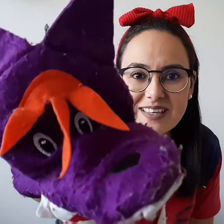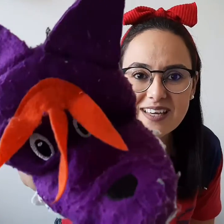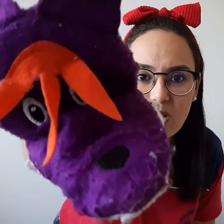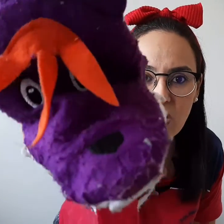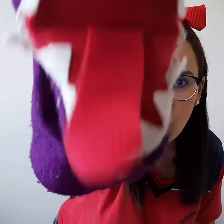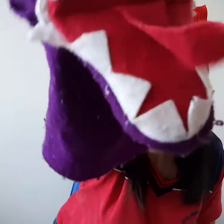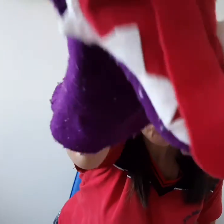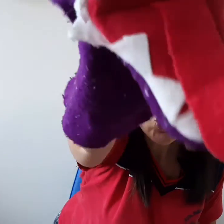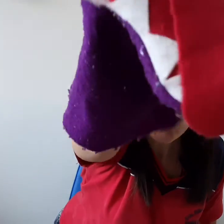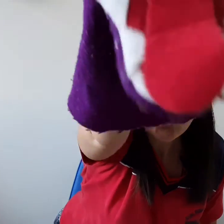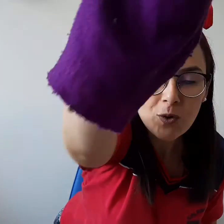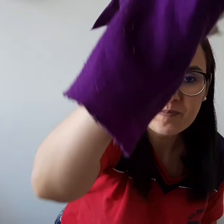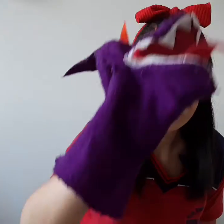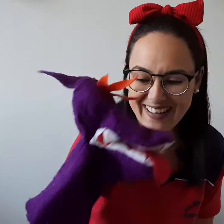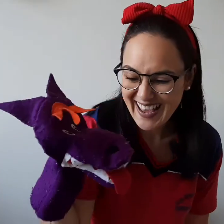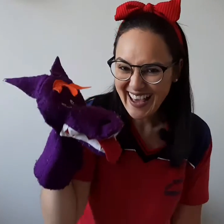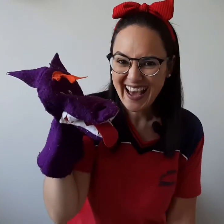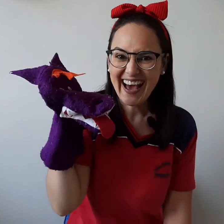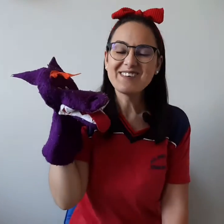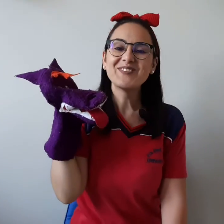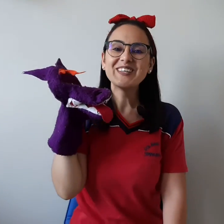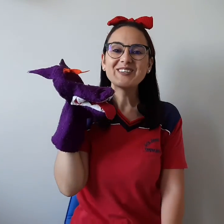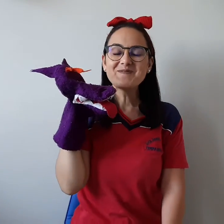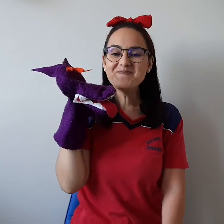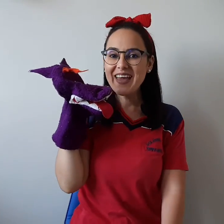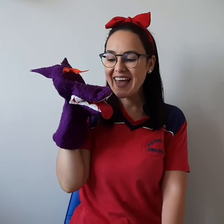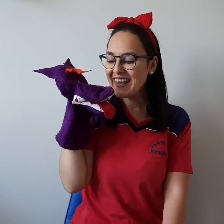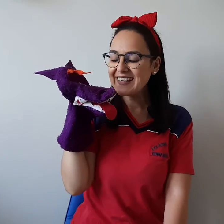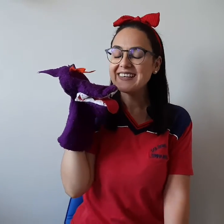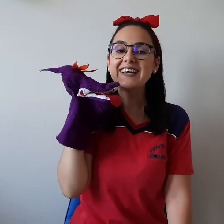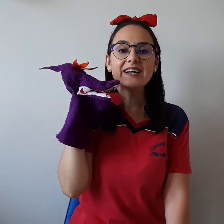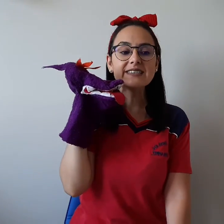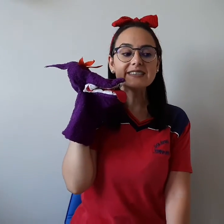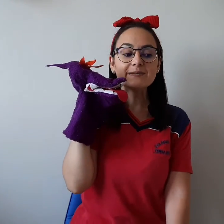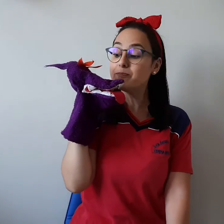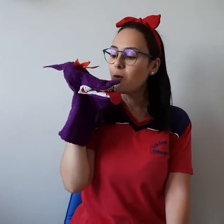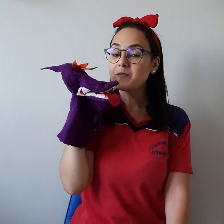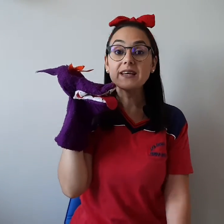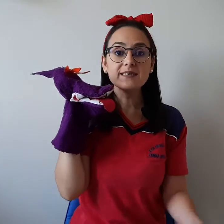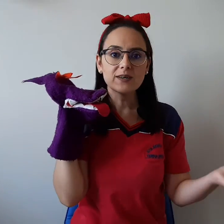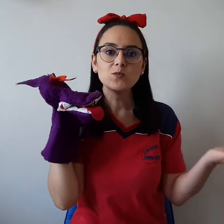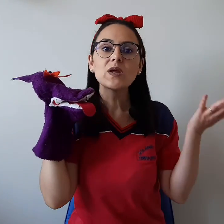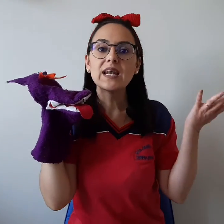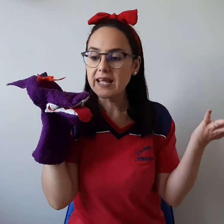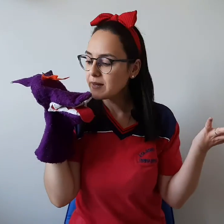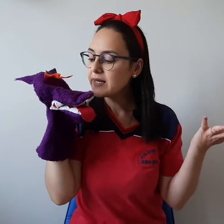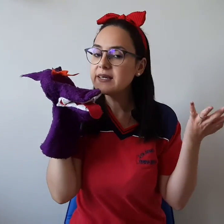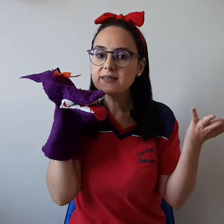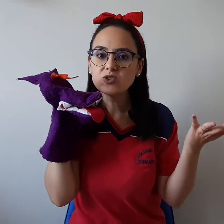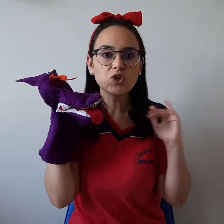e... Ah, muito bem! Bom, então, lembra que antes